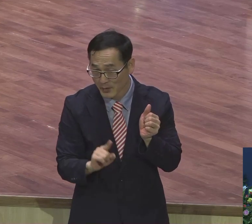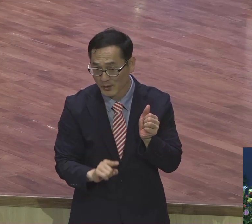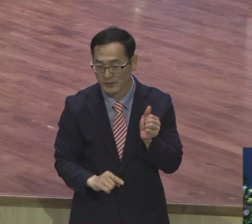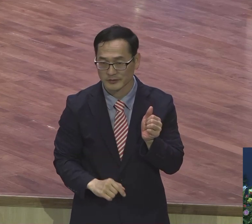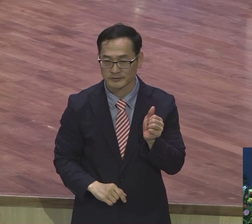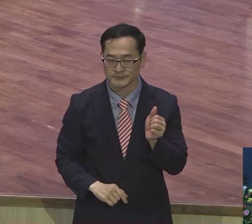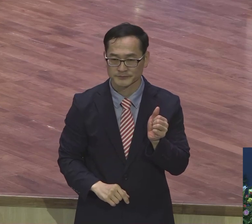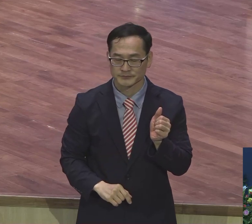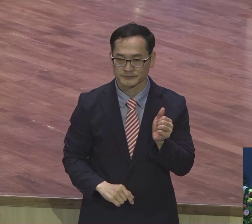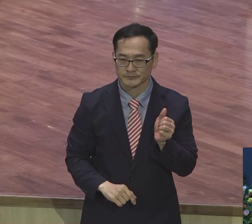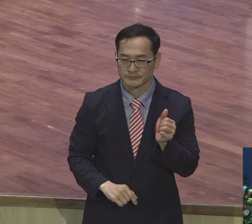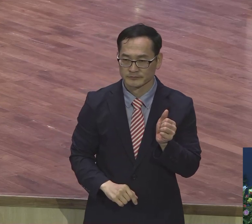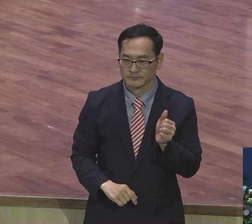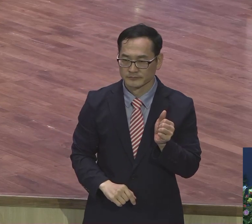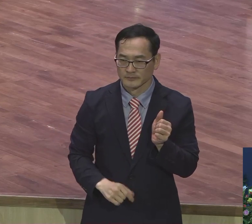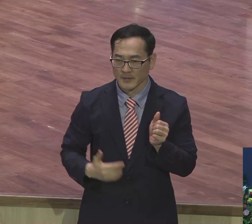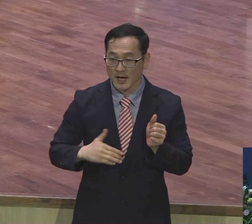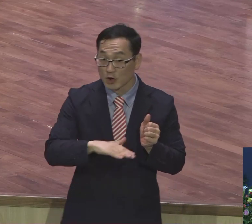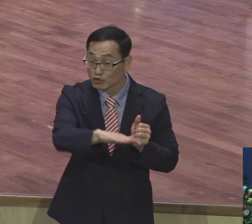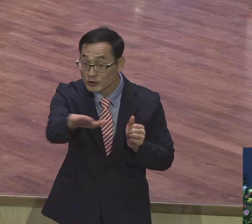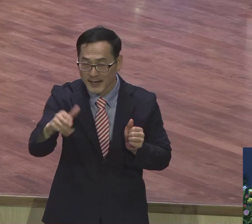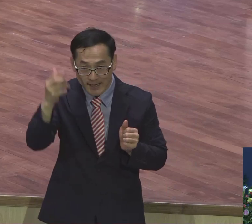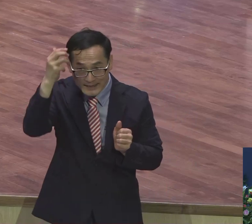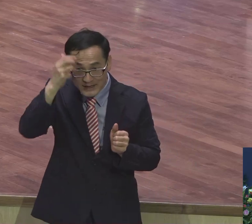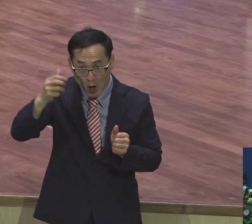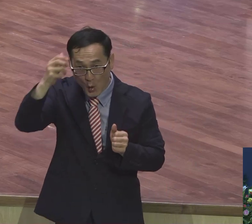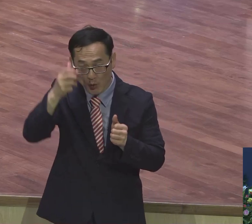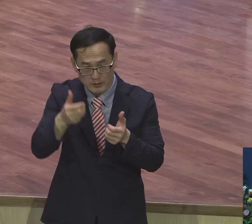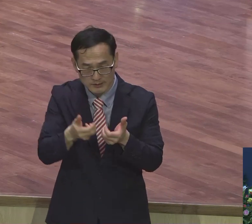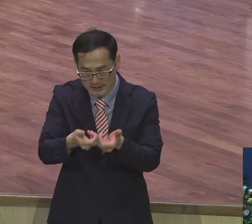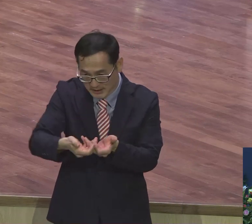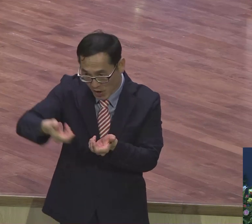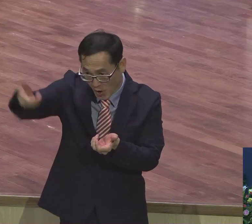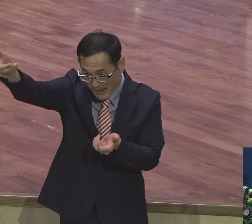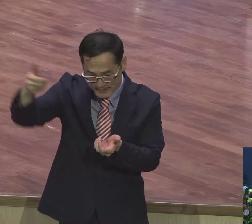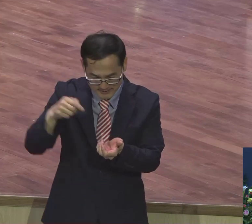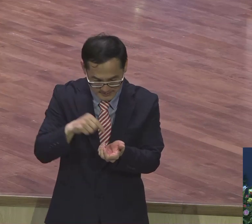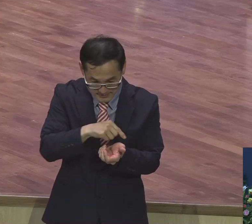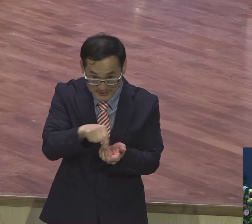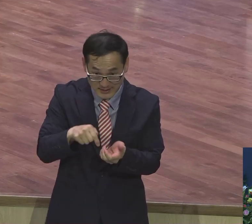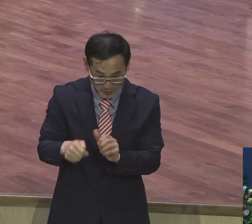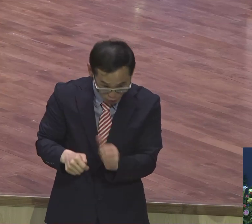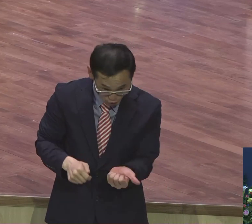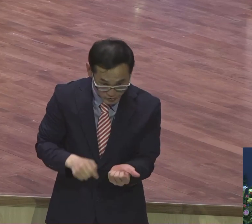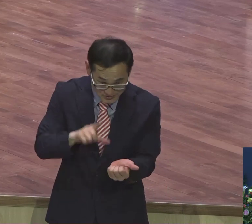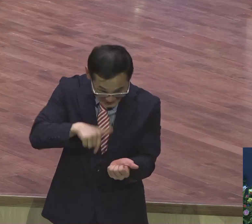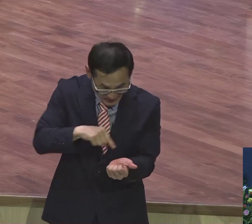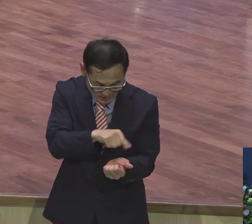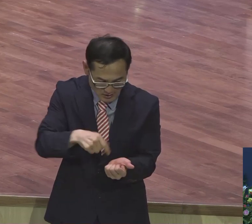영혼이 떠난 육신 앞에서 통곡하면서